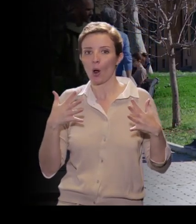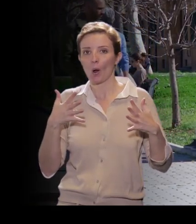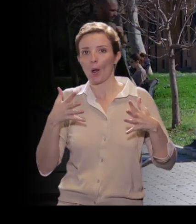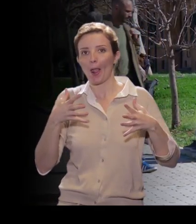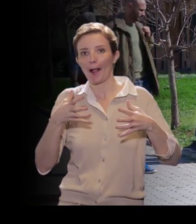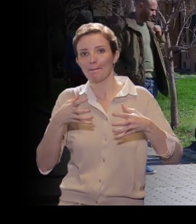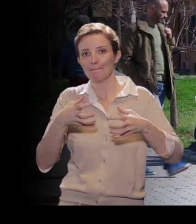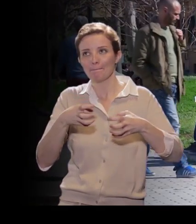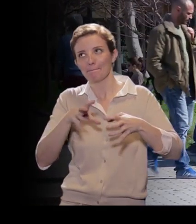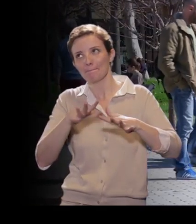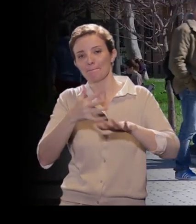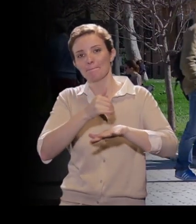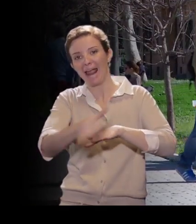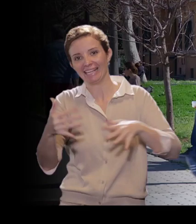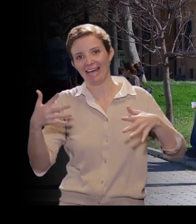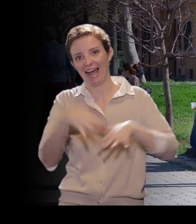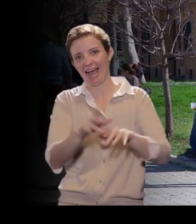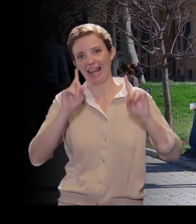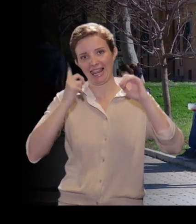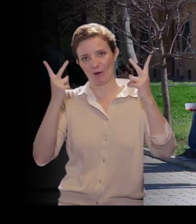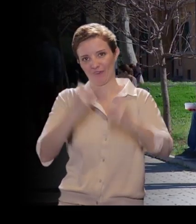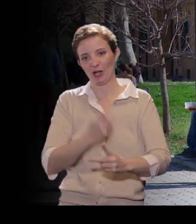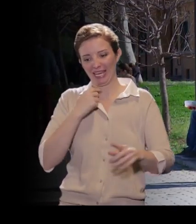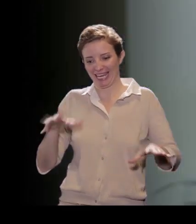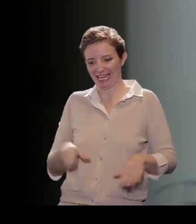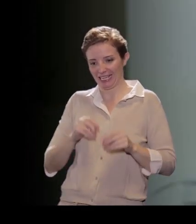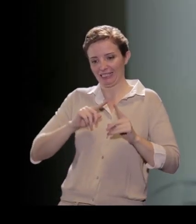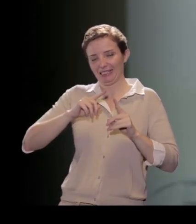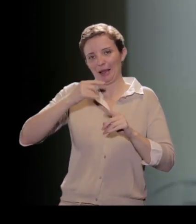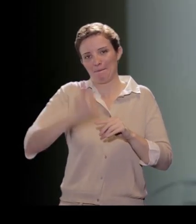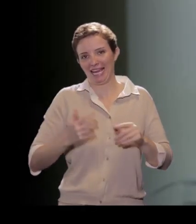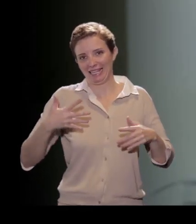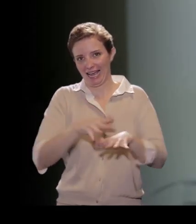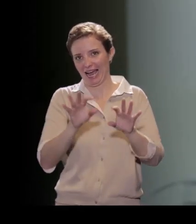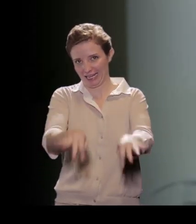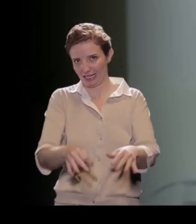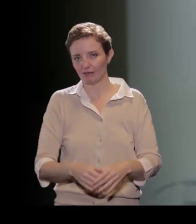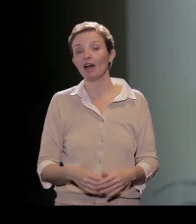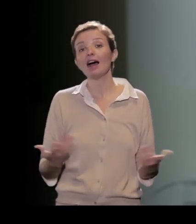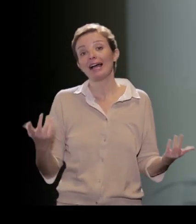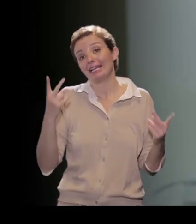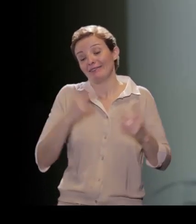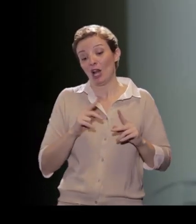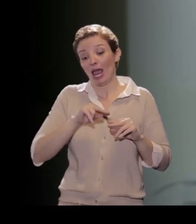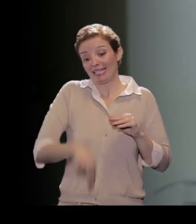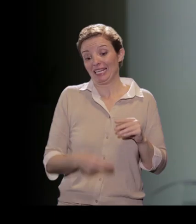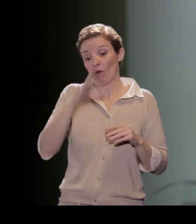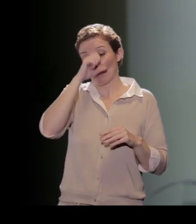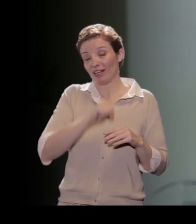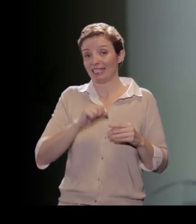la metà di coloro che iniziano gli studi. Lo studio di ingegneria è un po' un lavoro a tempo pieno, va affrontato dando